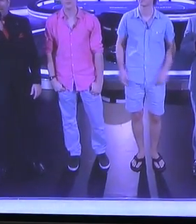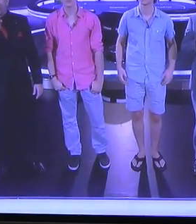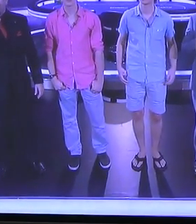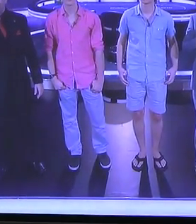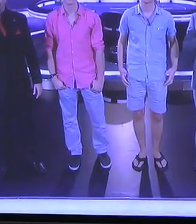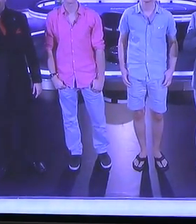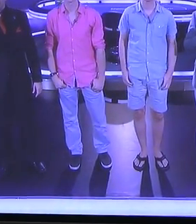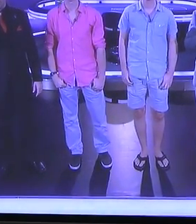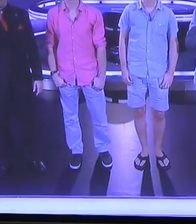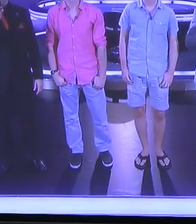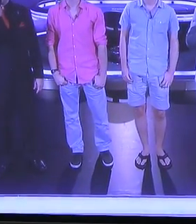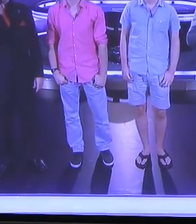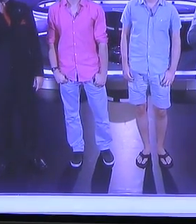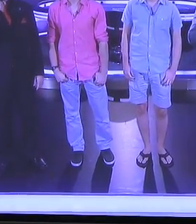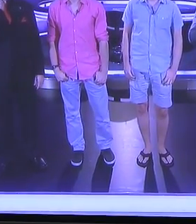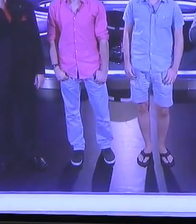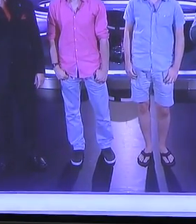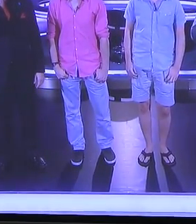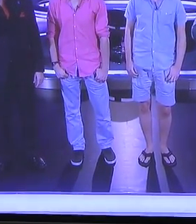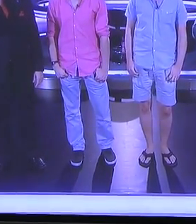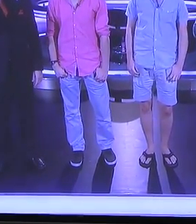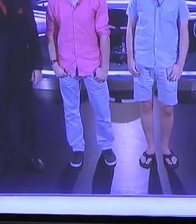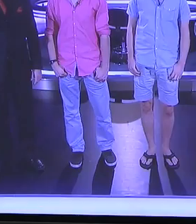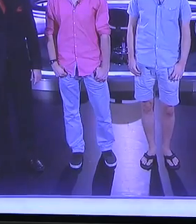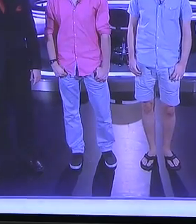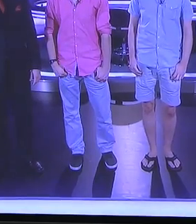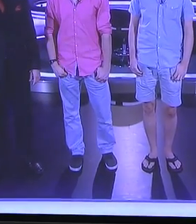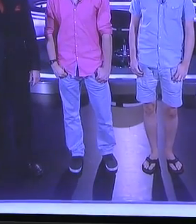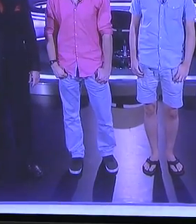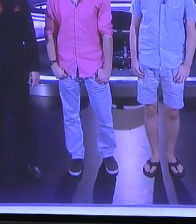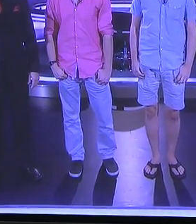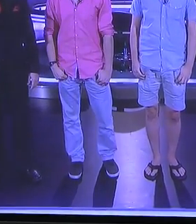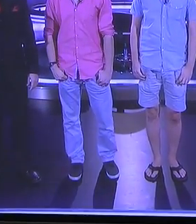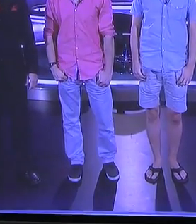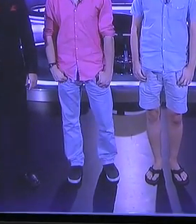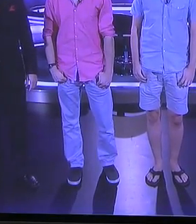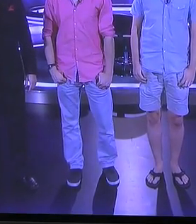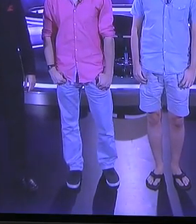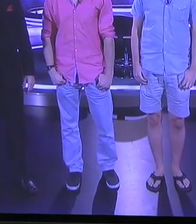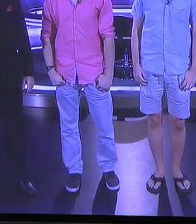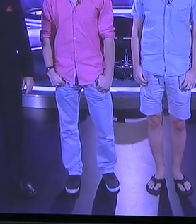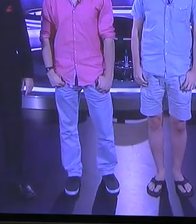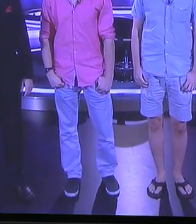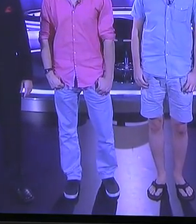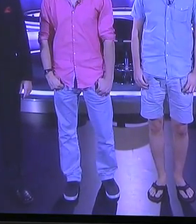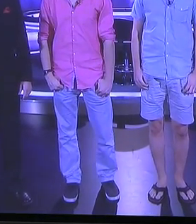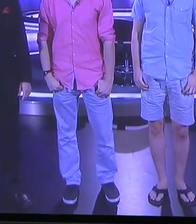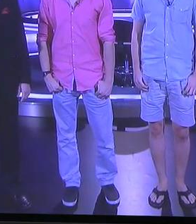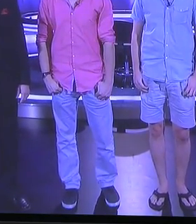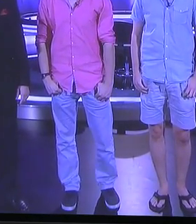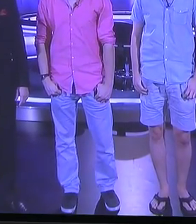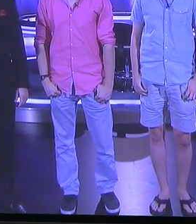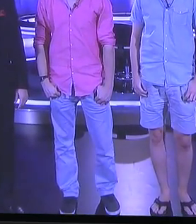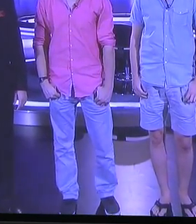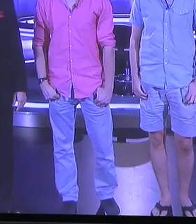w Jadę. EPT Champion here at the PCA has vaulted himself to the top of the all-time money list in Poland and